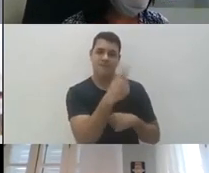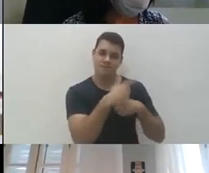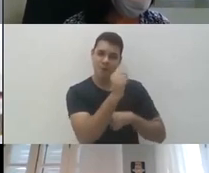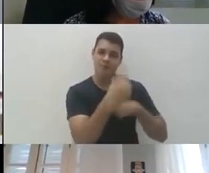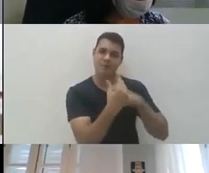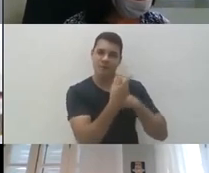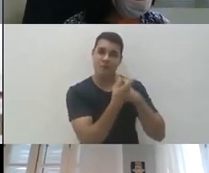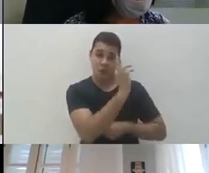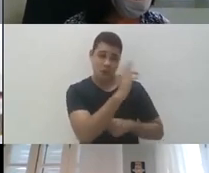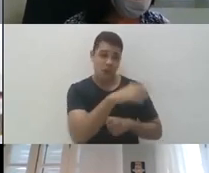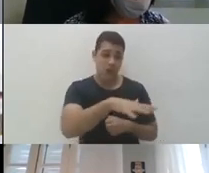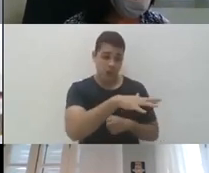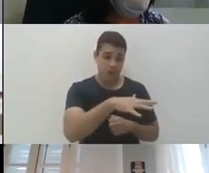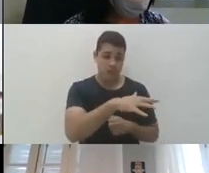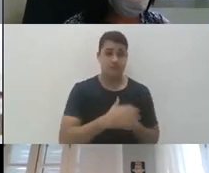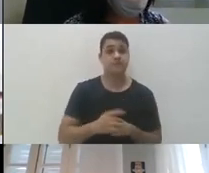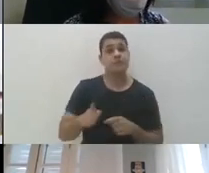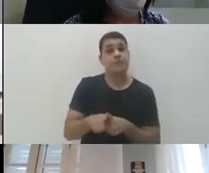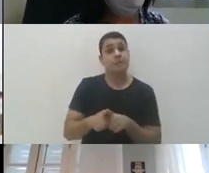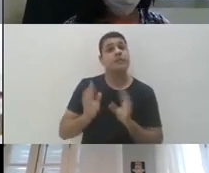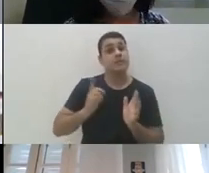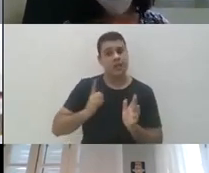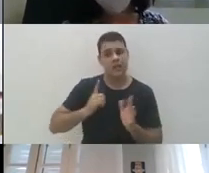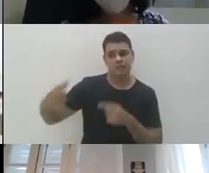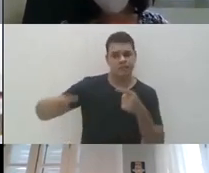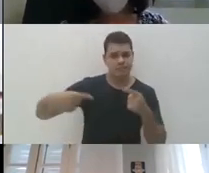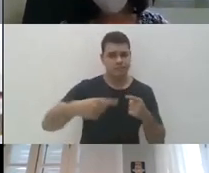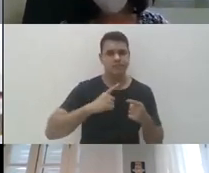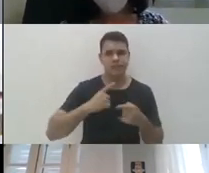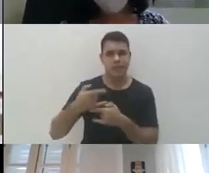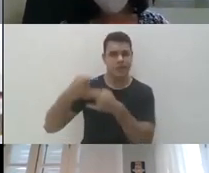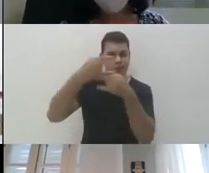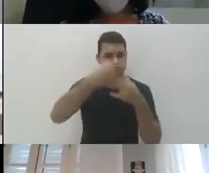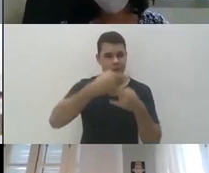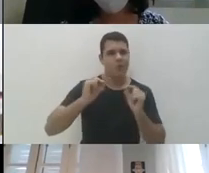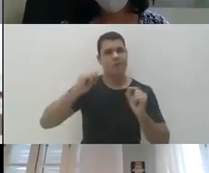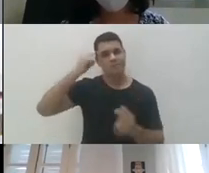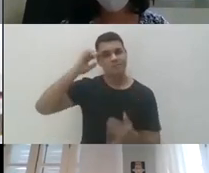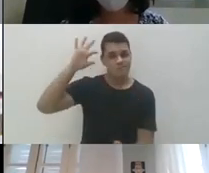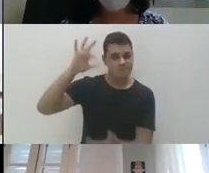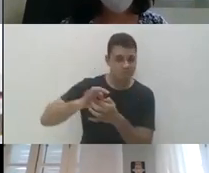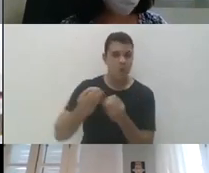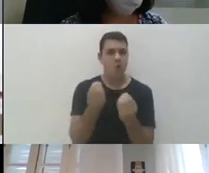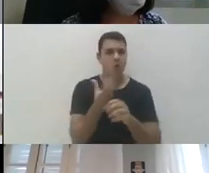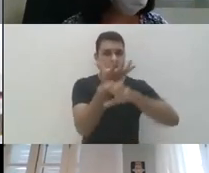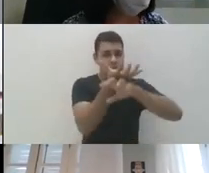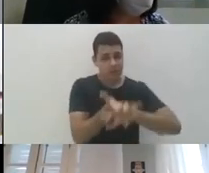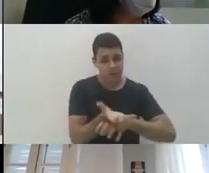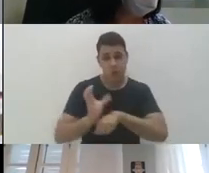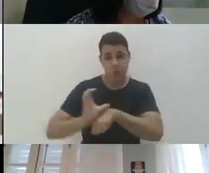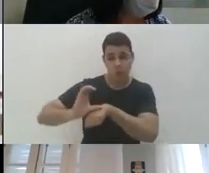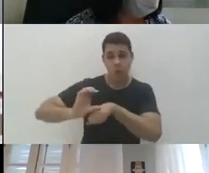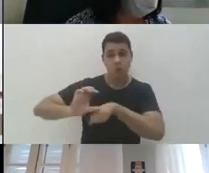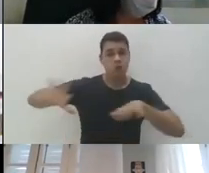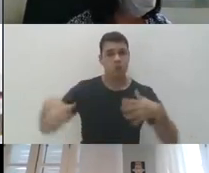E que talvez na linha do que já foi discutido, inclusive nos nossos encontros, no pensamento de termos disciplinas e cursos compartilhados, não